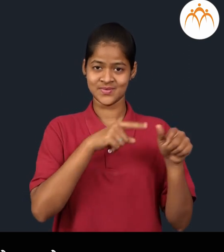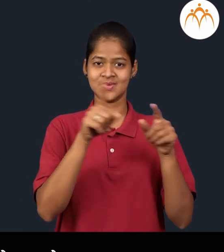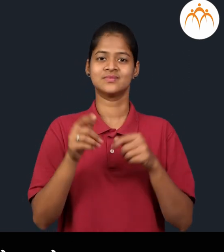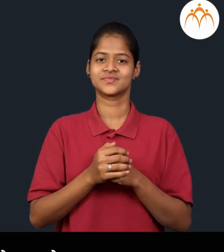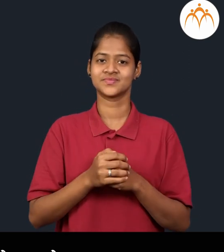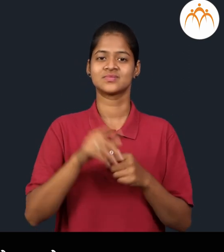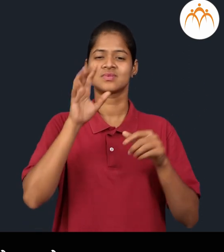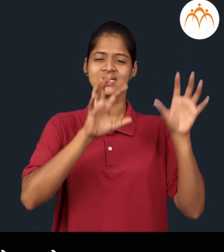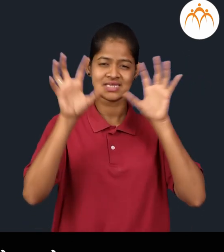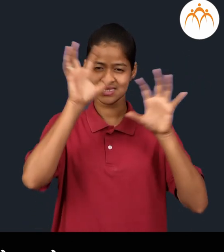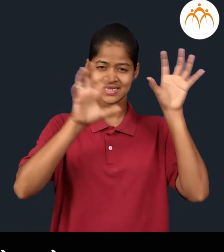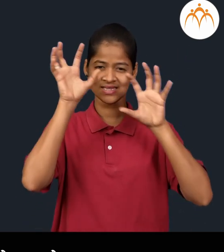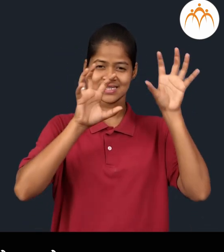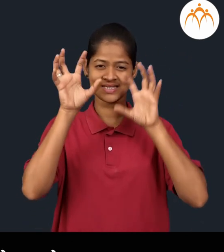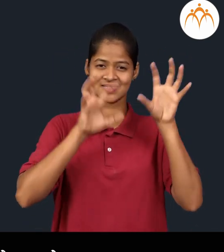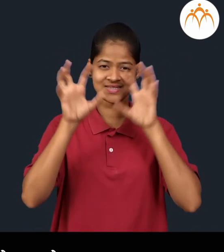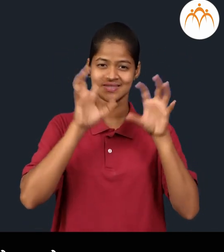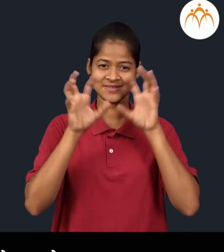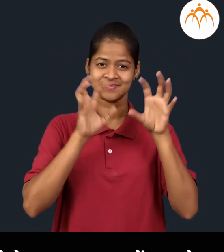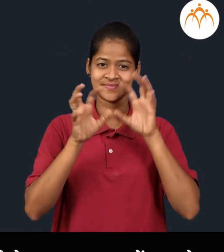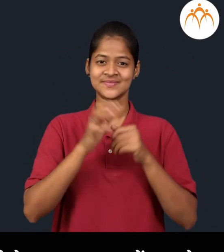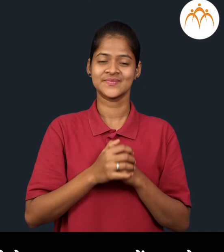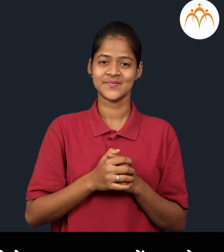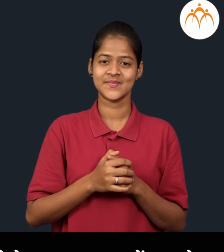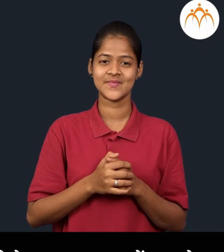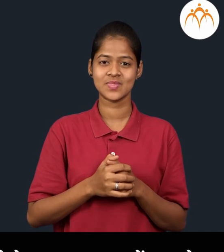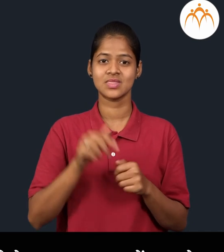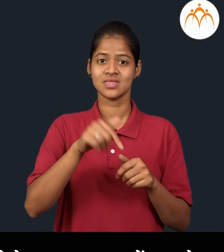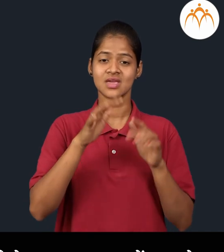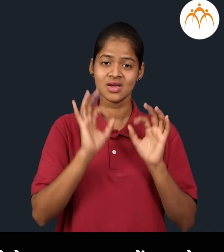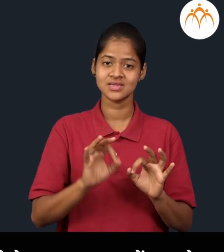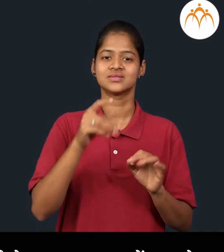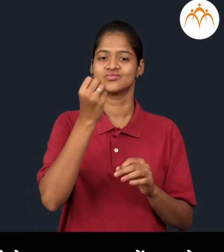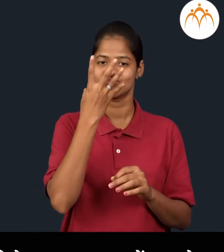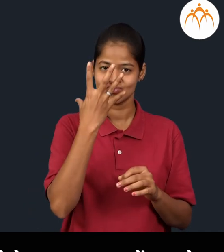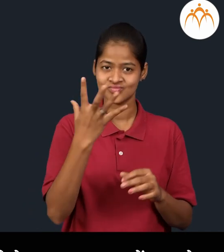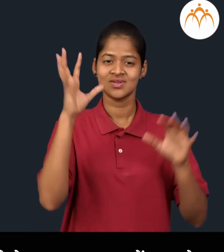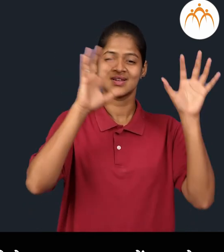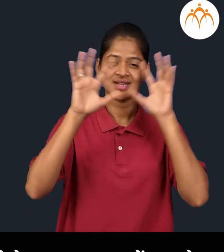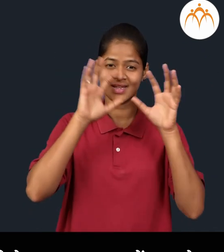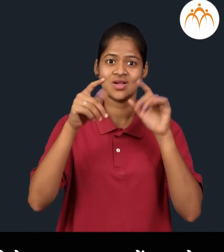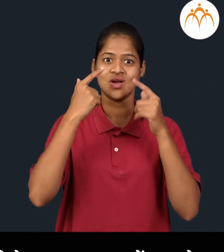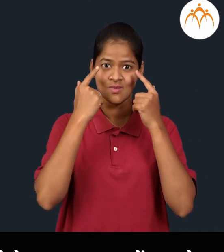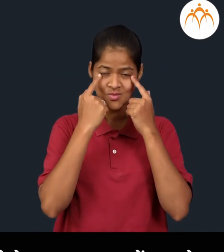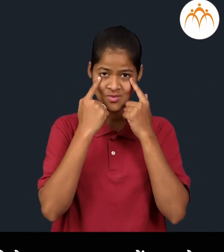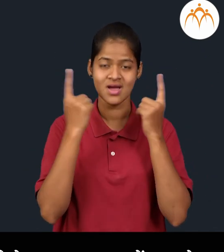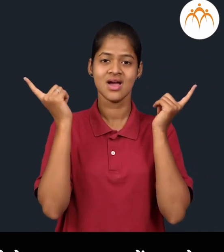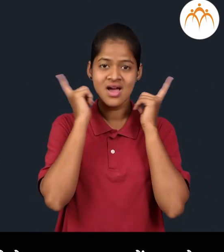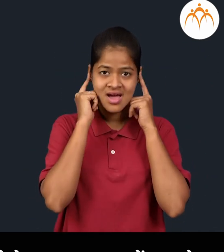आकाशात धग जमा होत आहेत आणी आश्चर्य मन्जे फुलानना